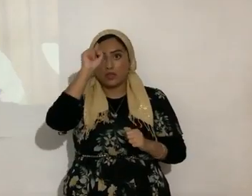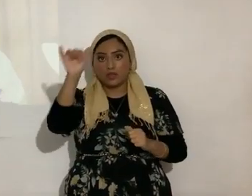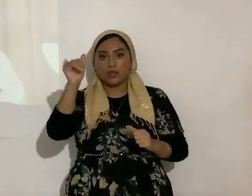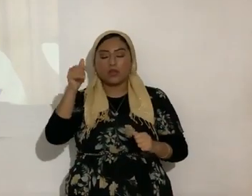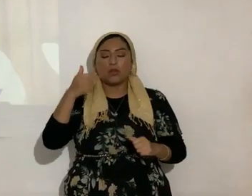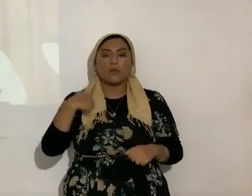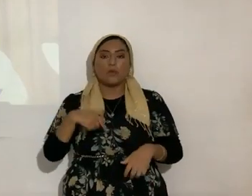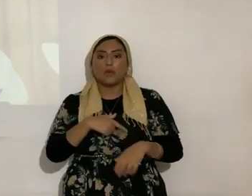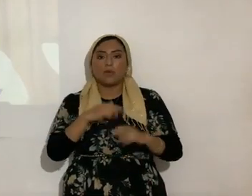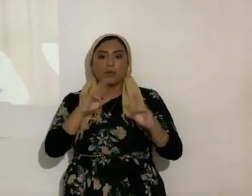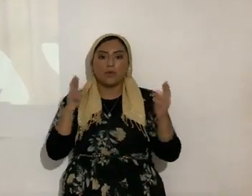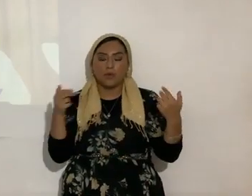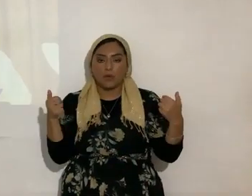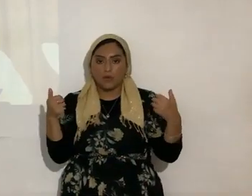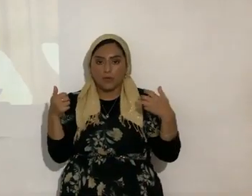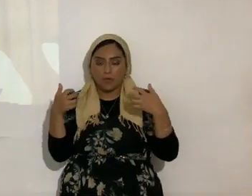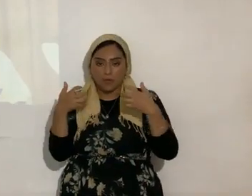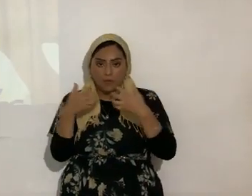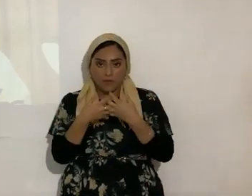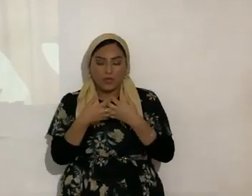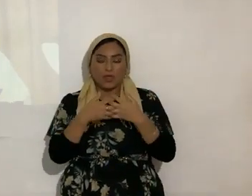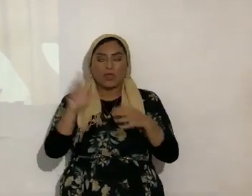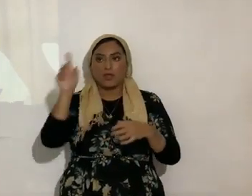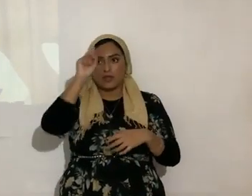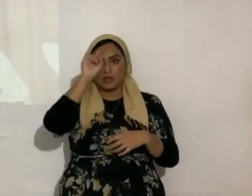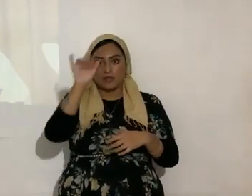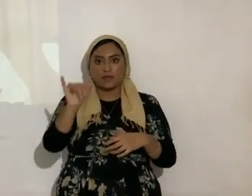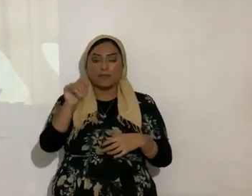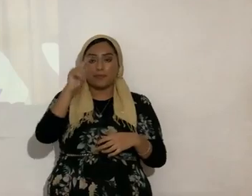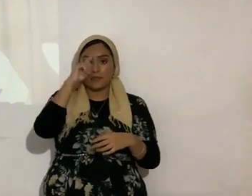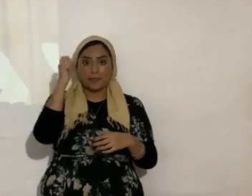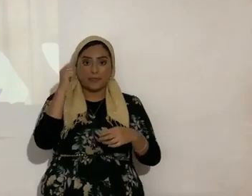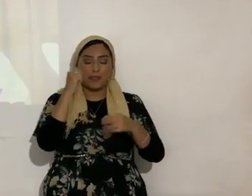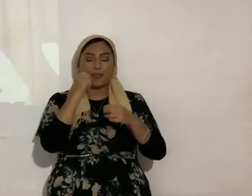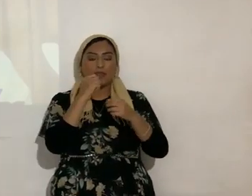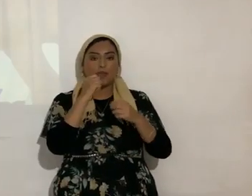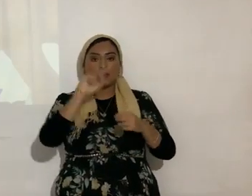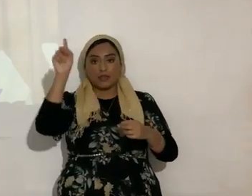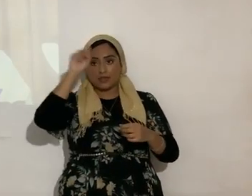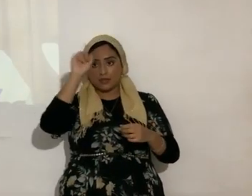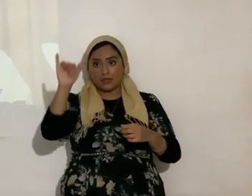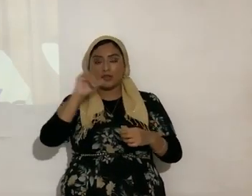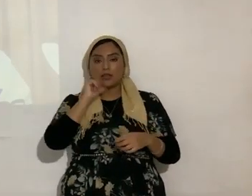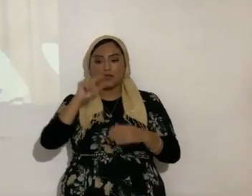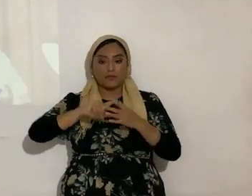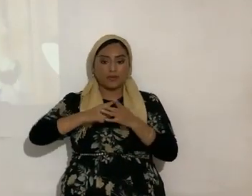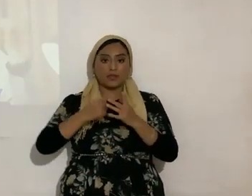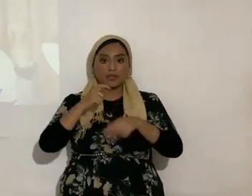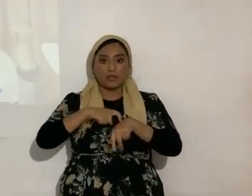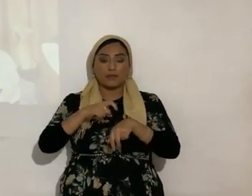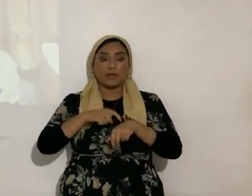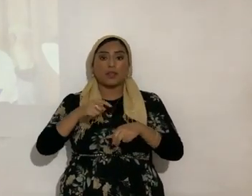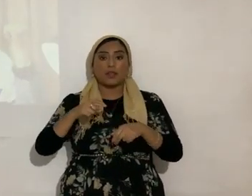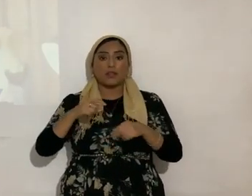parte de la eternidad. Porque la eternidad no va a comenzar en un tiempo. La eternidad ya empezó.